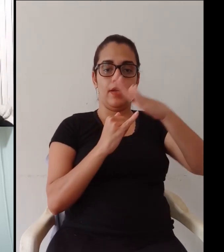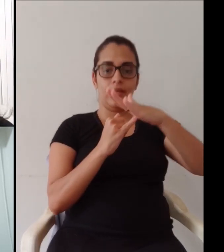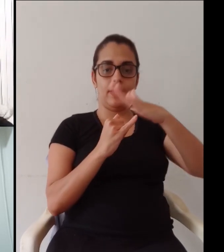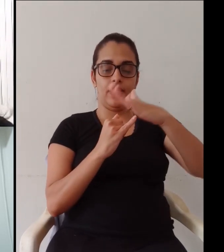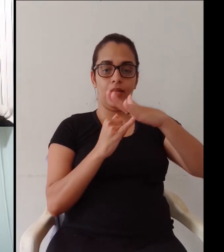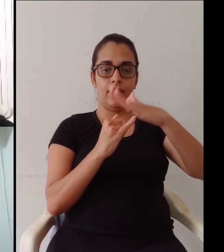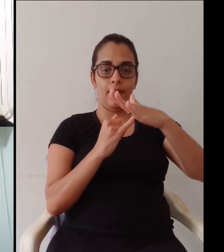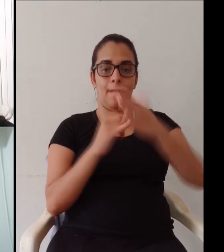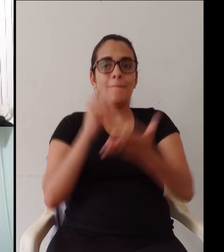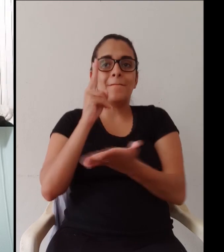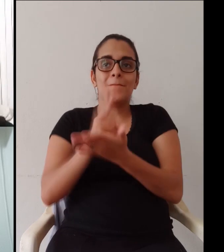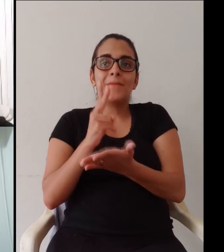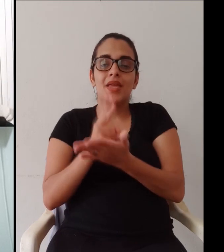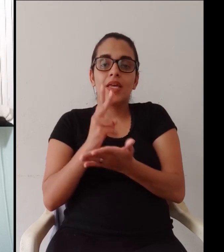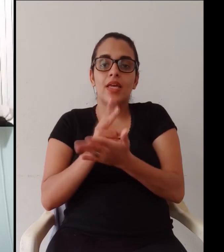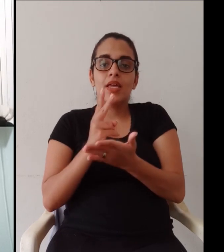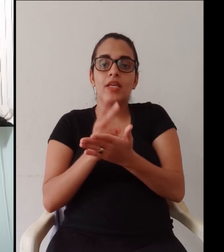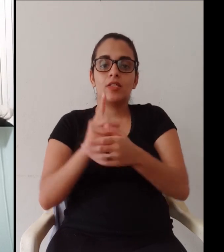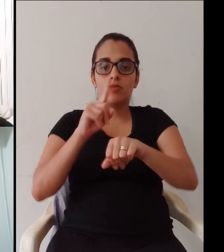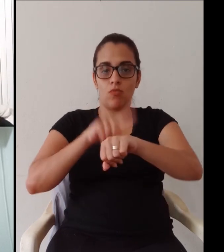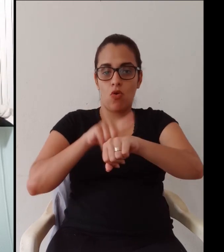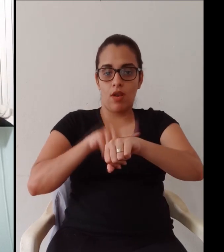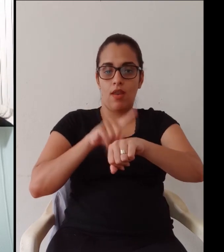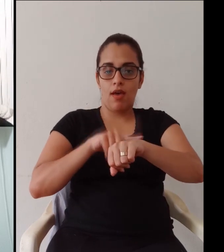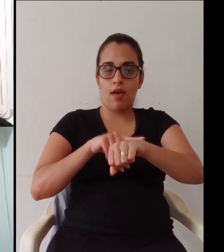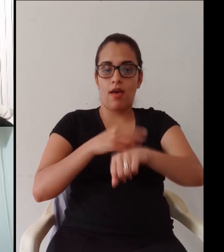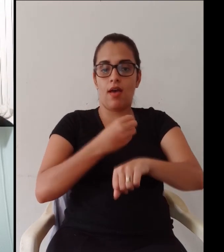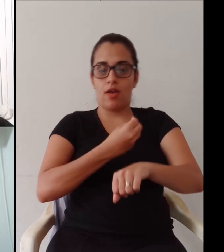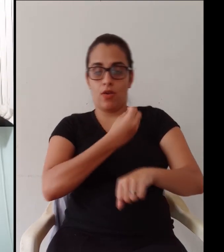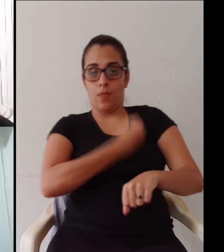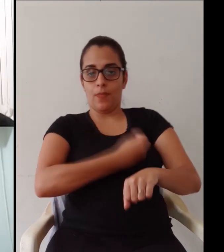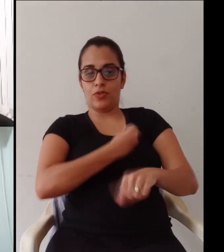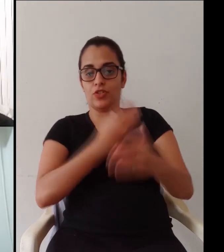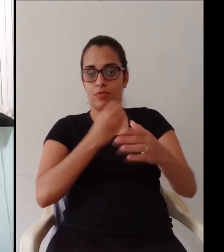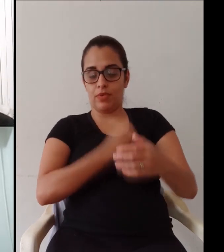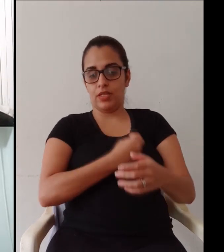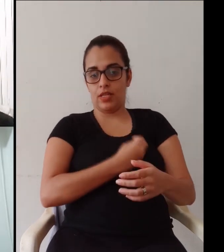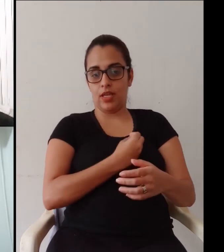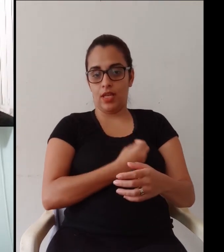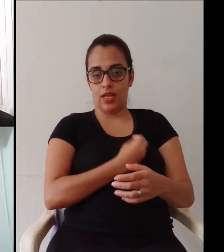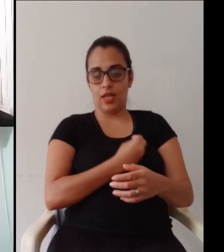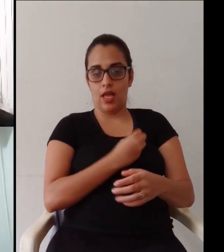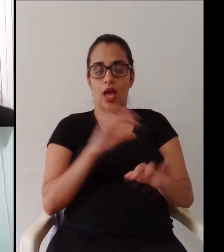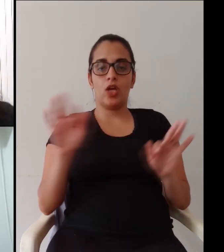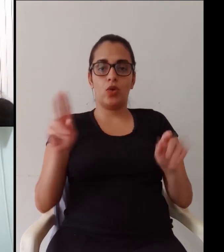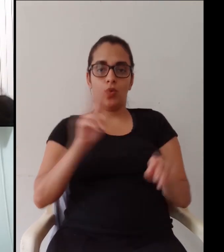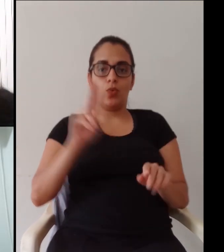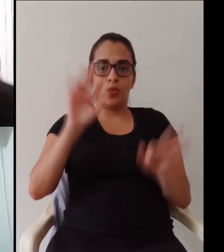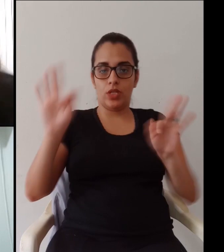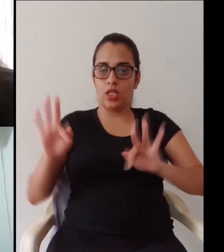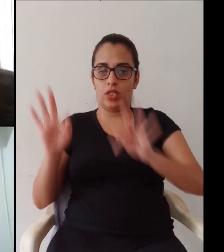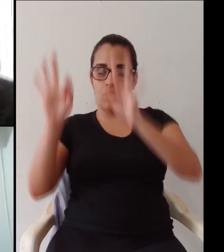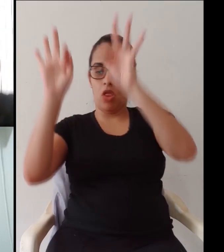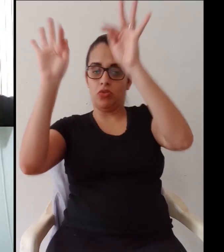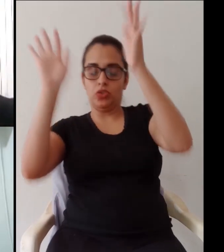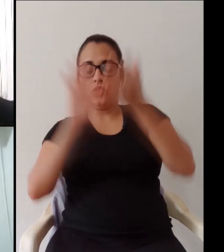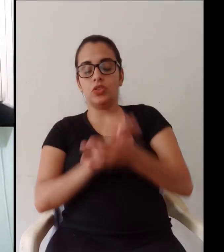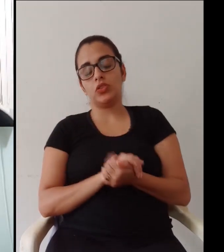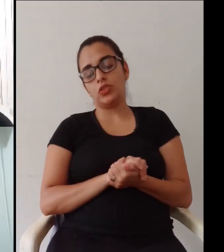simples é uma aula que vai acontecer na grande maioria das instituições eles estão ainda adotando o mesmo horário da